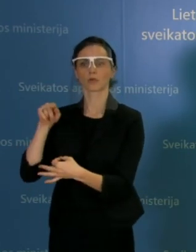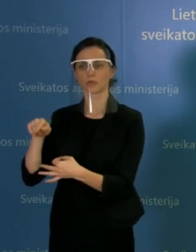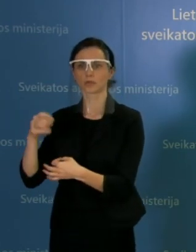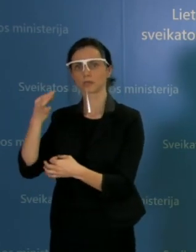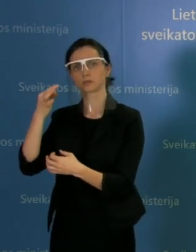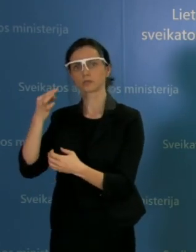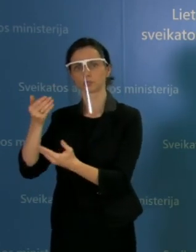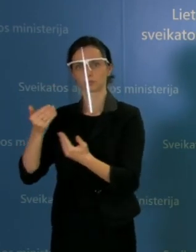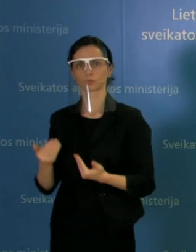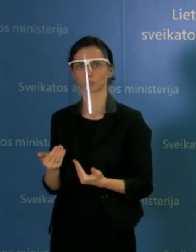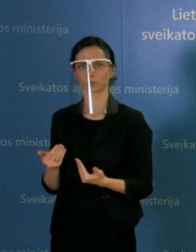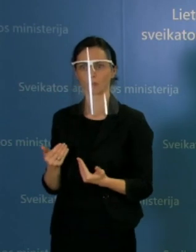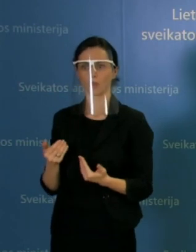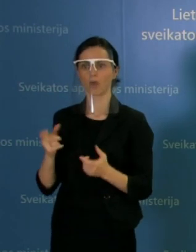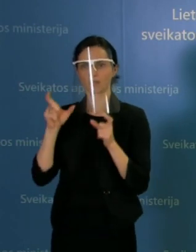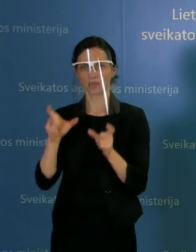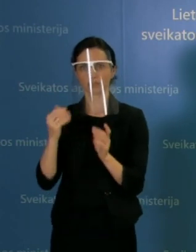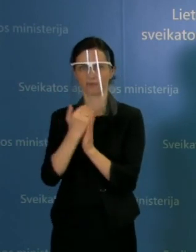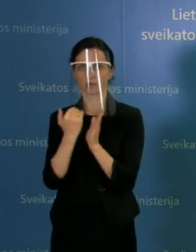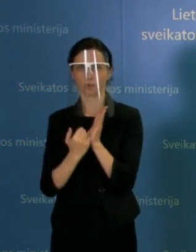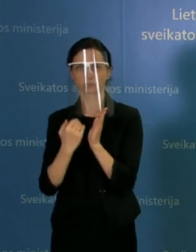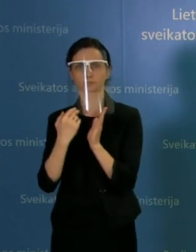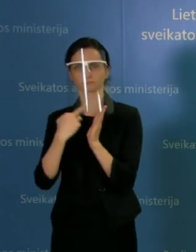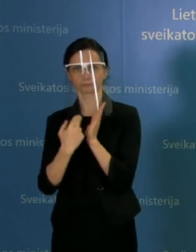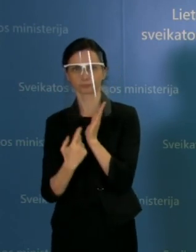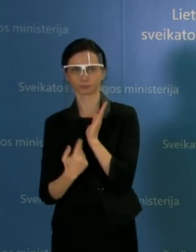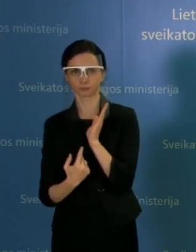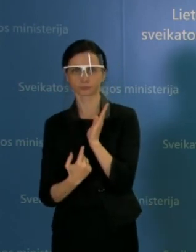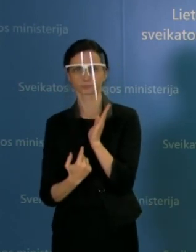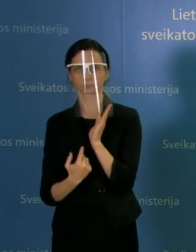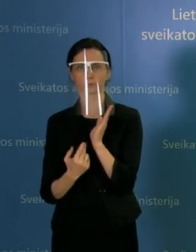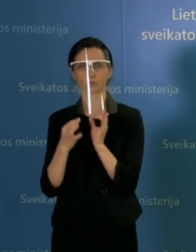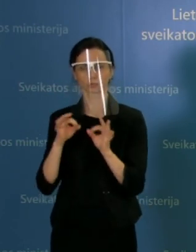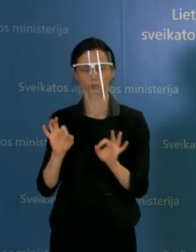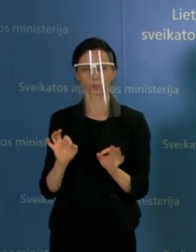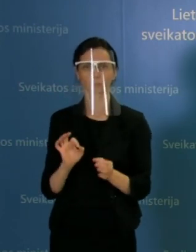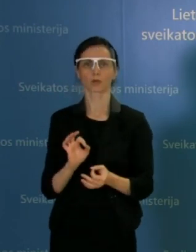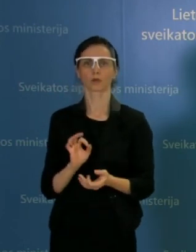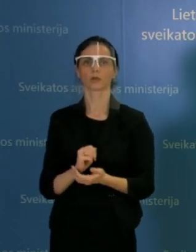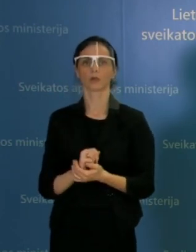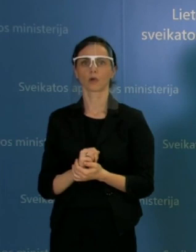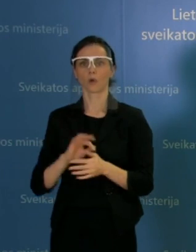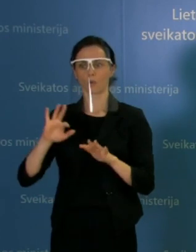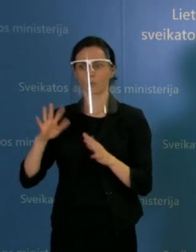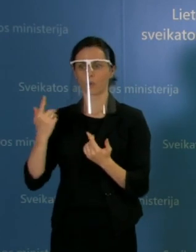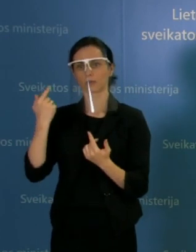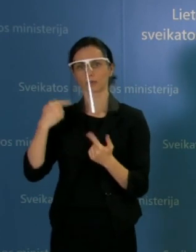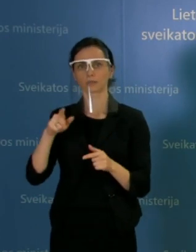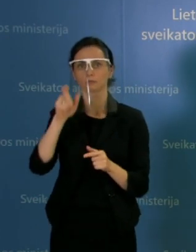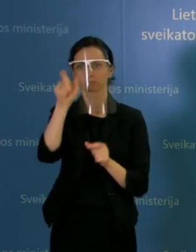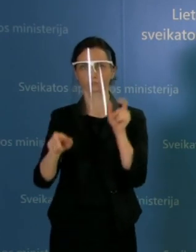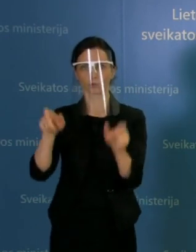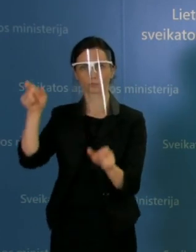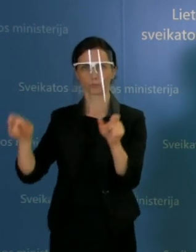izoliacijos tvarkos taisyklių. Tai greta kitų asmenų, kuriem yra numatyta